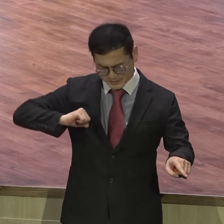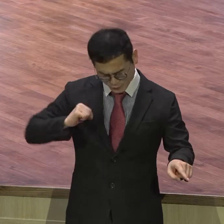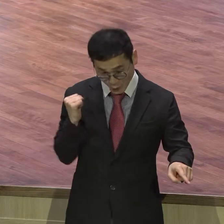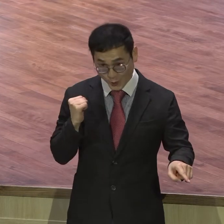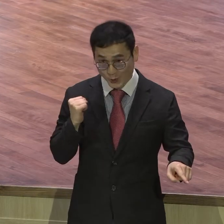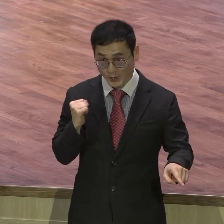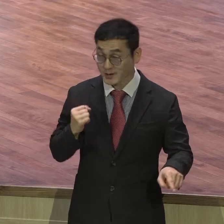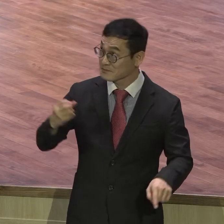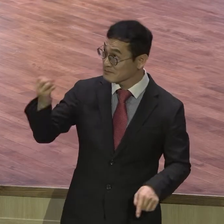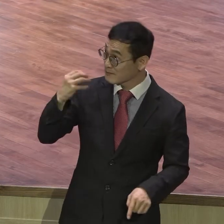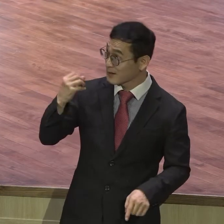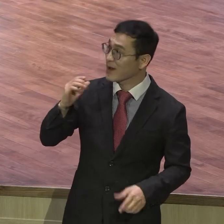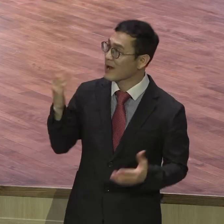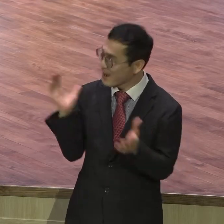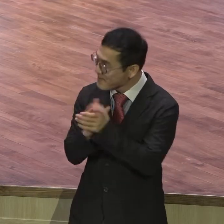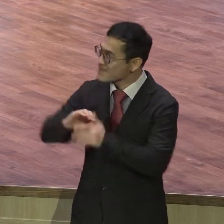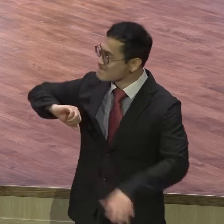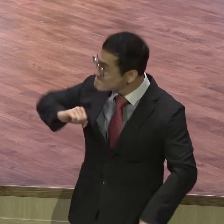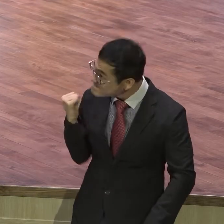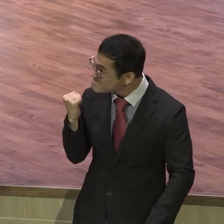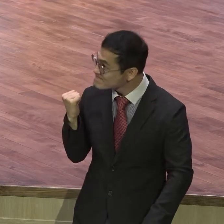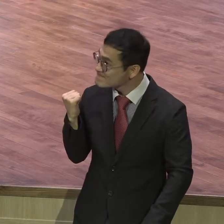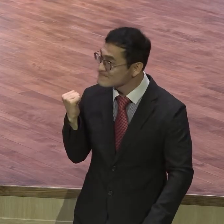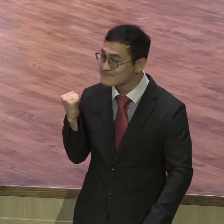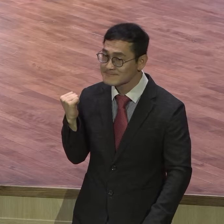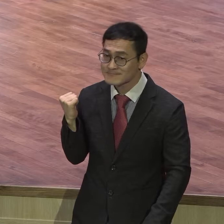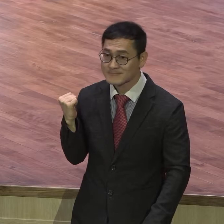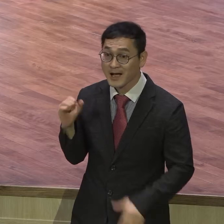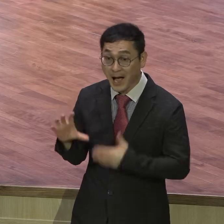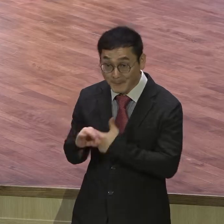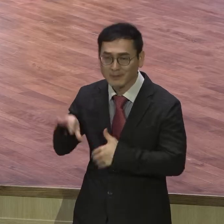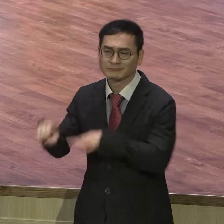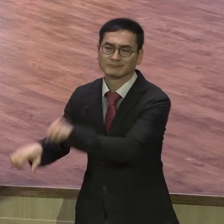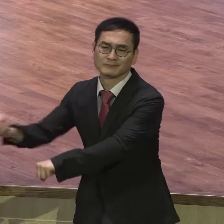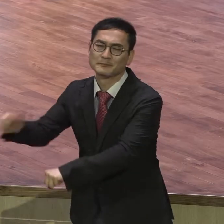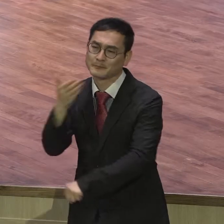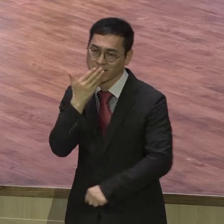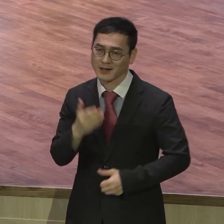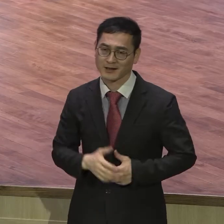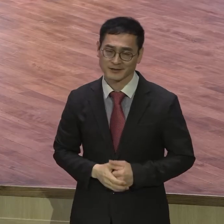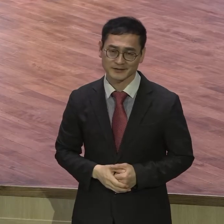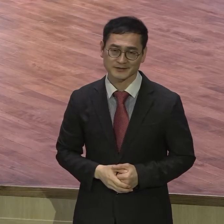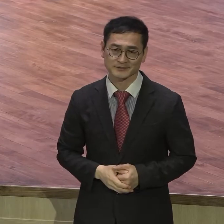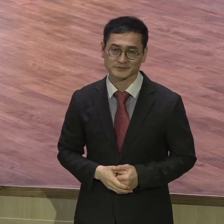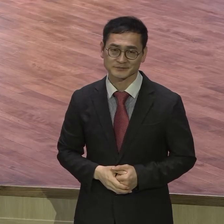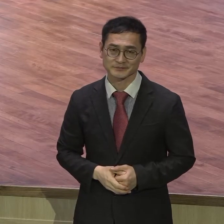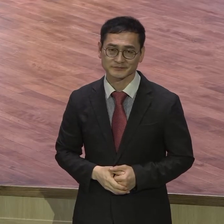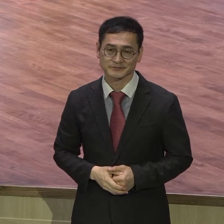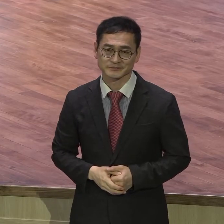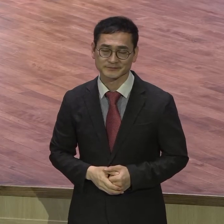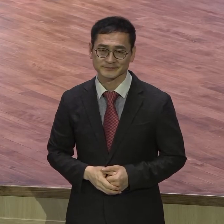다 주시겠다. 사실 하나님께서 주시기로 작정하신 땅이었기 때문에